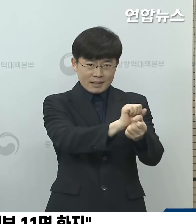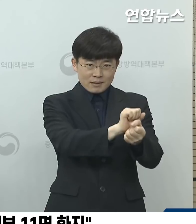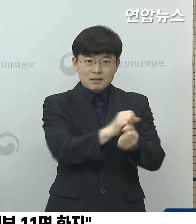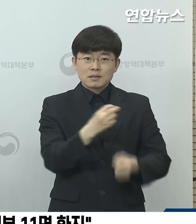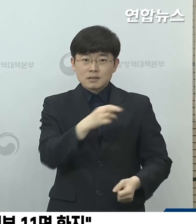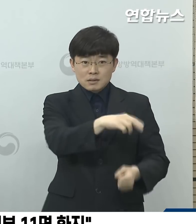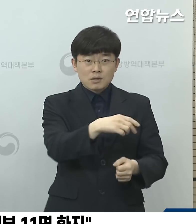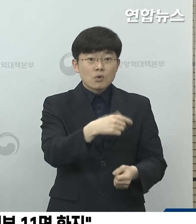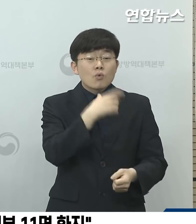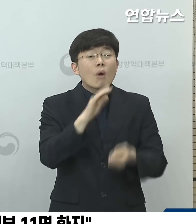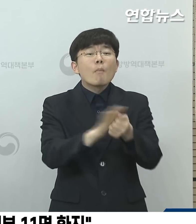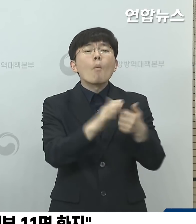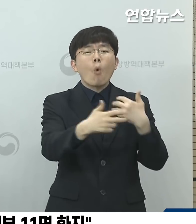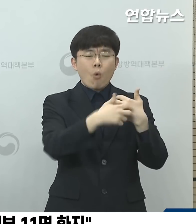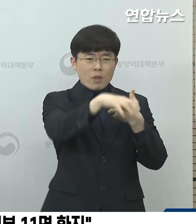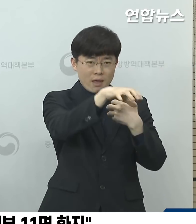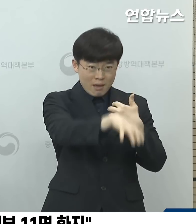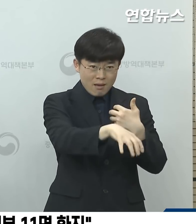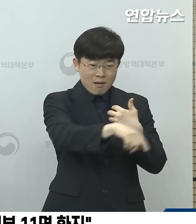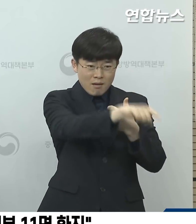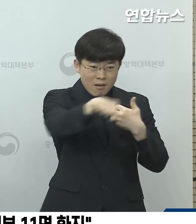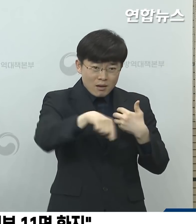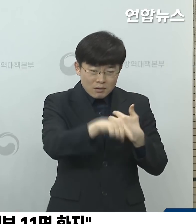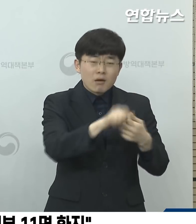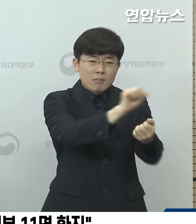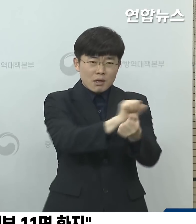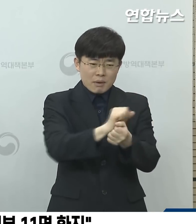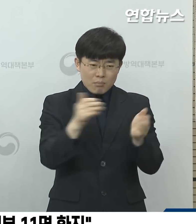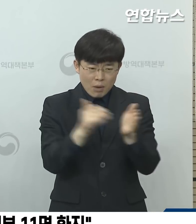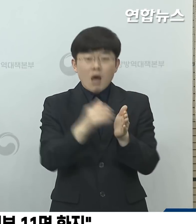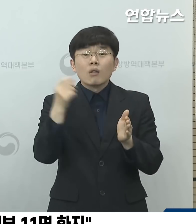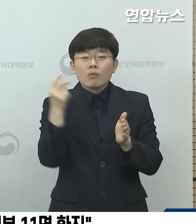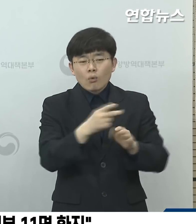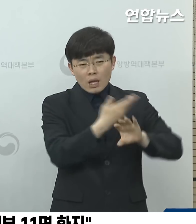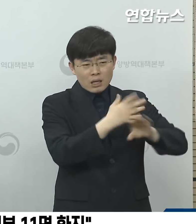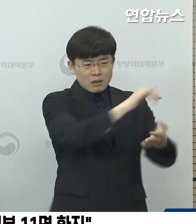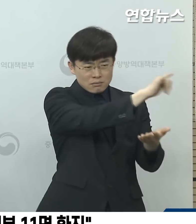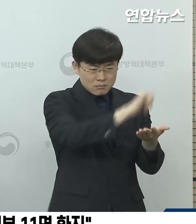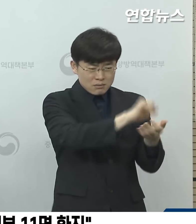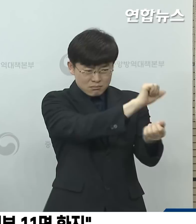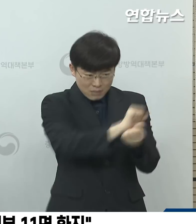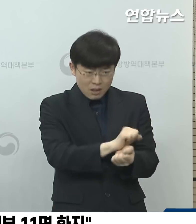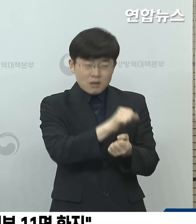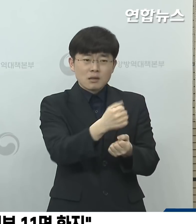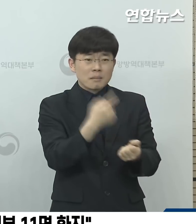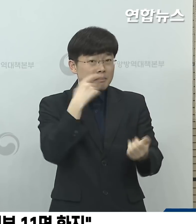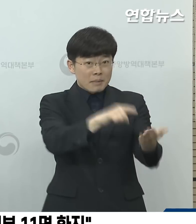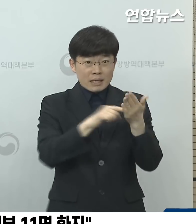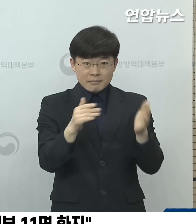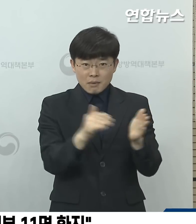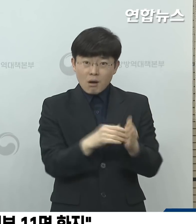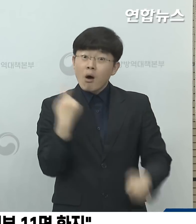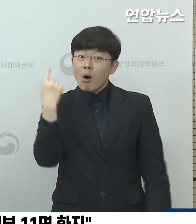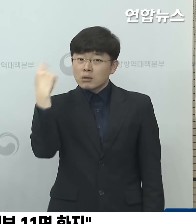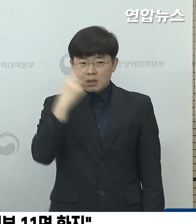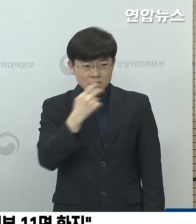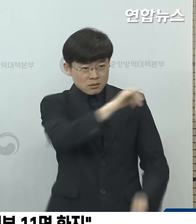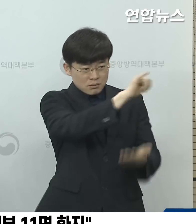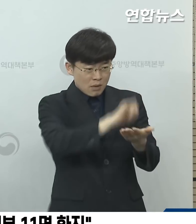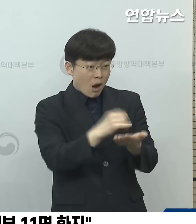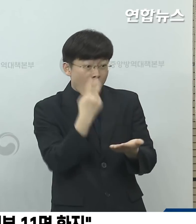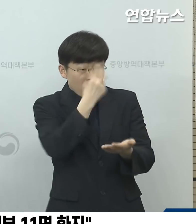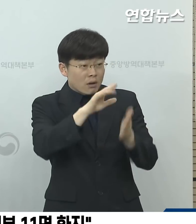서요양병원 등 요양병원 관련된 사례와 일부 해외 유입 사례가 보고되었습니다. 어제는 검역 단계에서